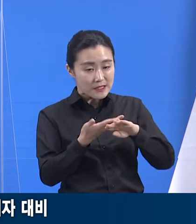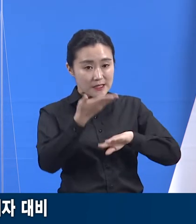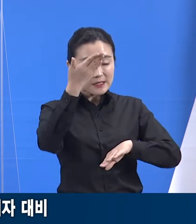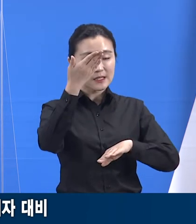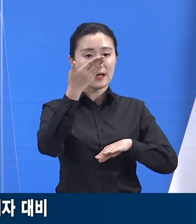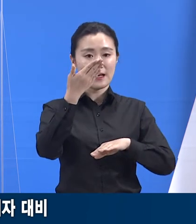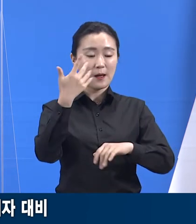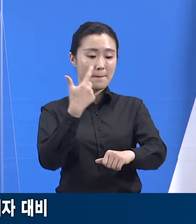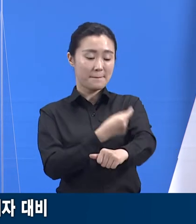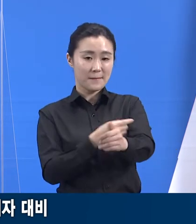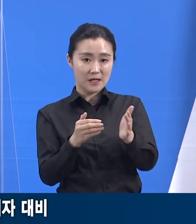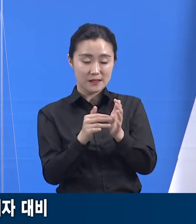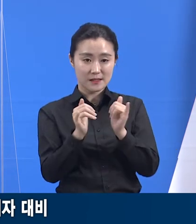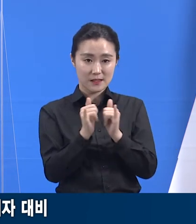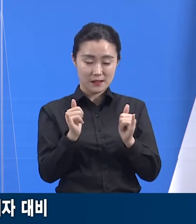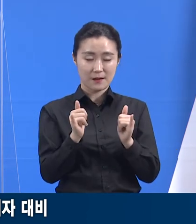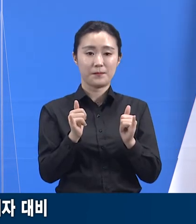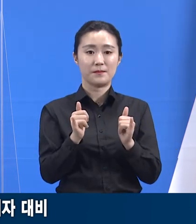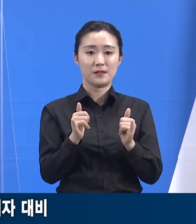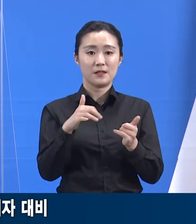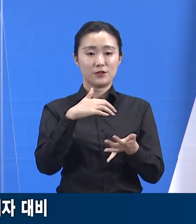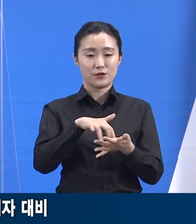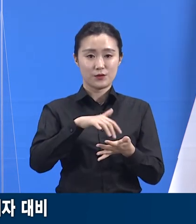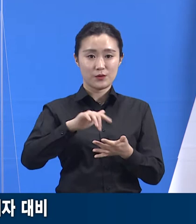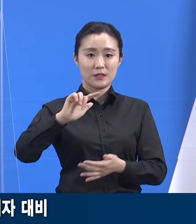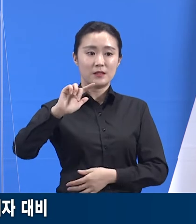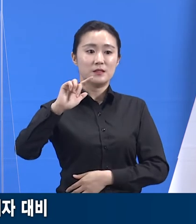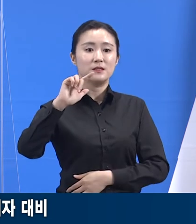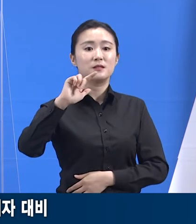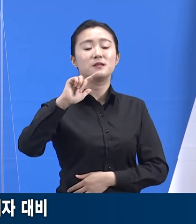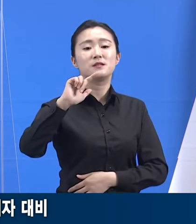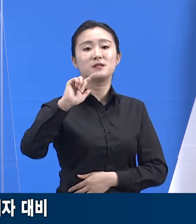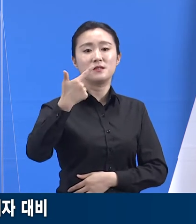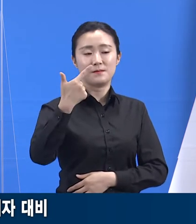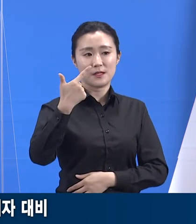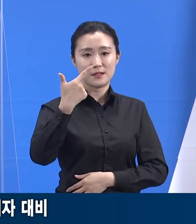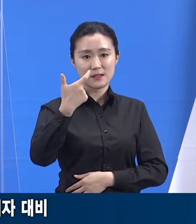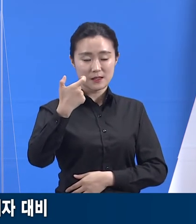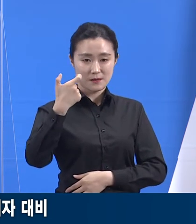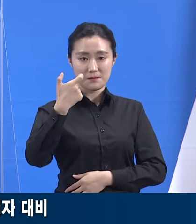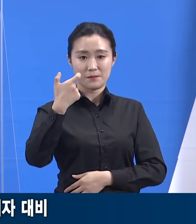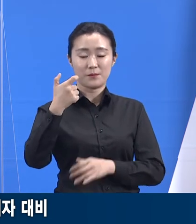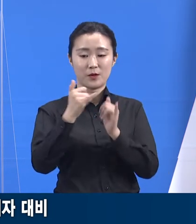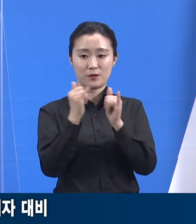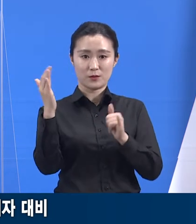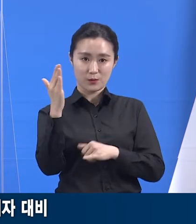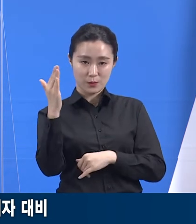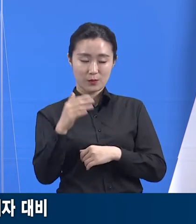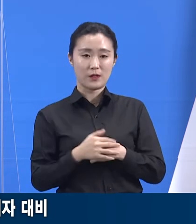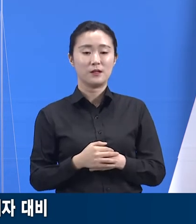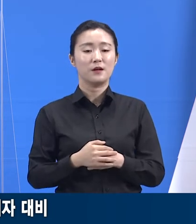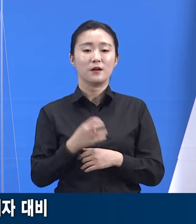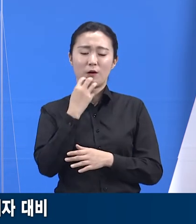7,416명입니다. 경기도 인구 대비 25.4%입니다.